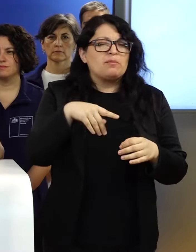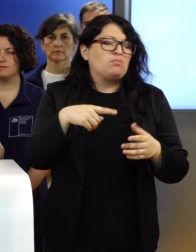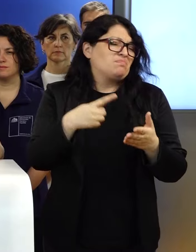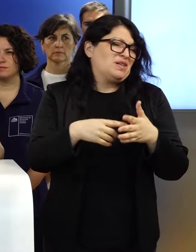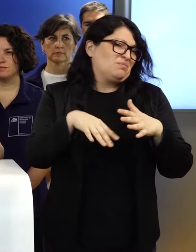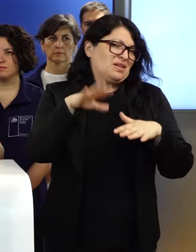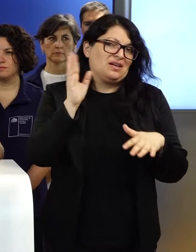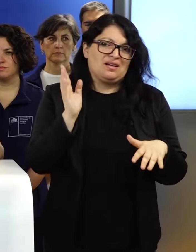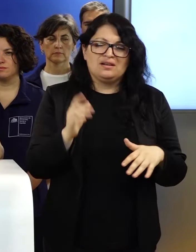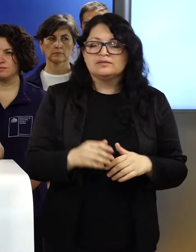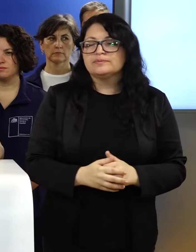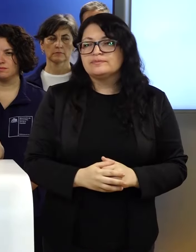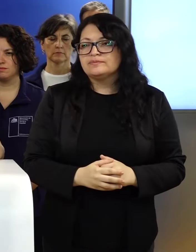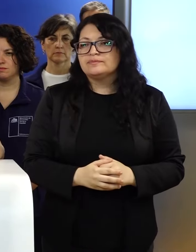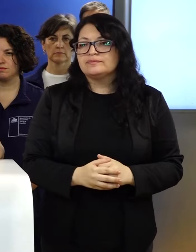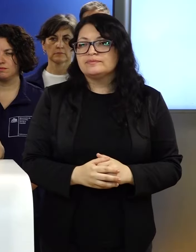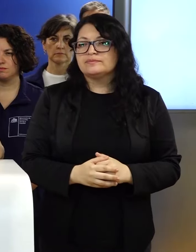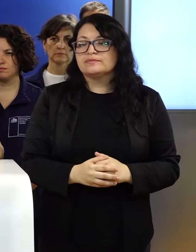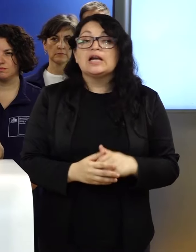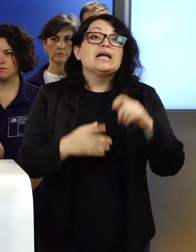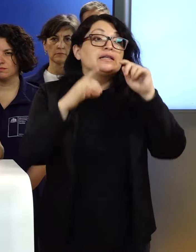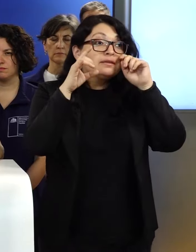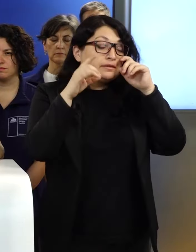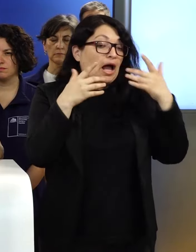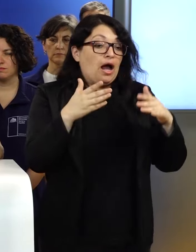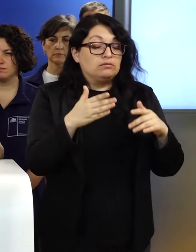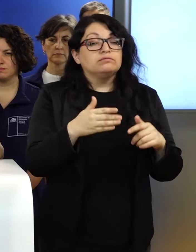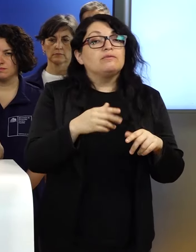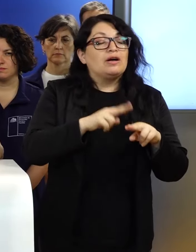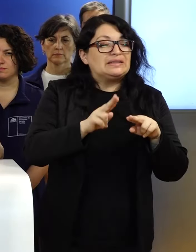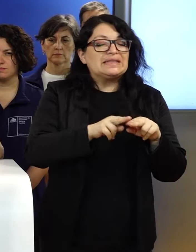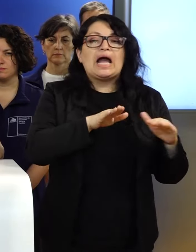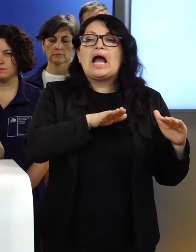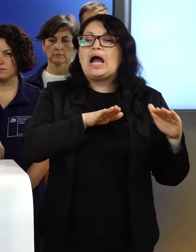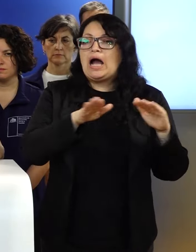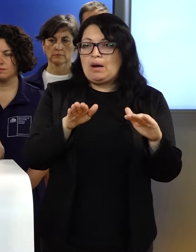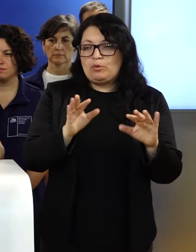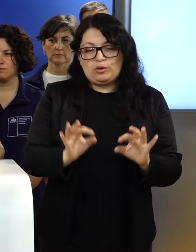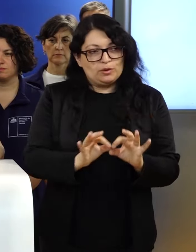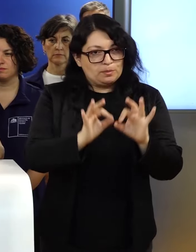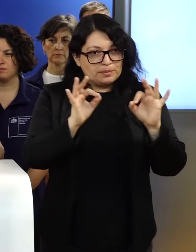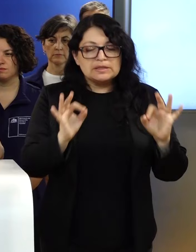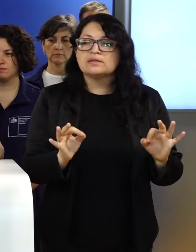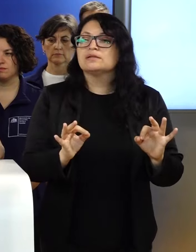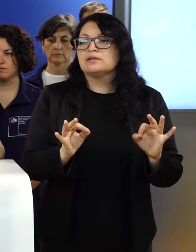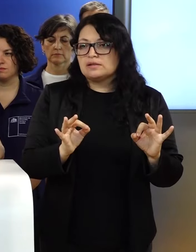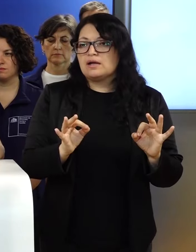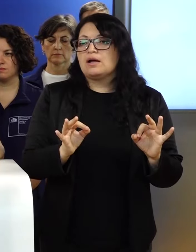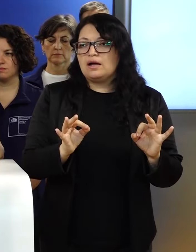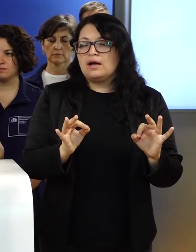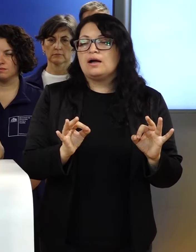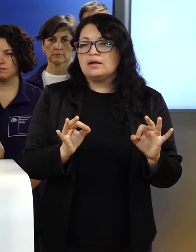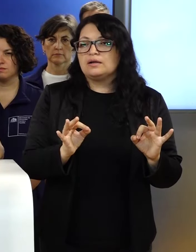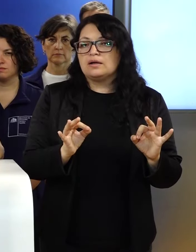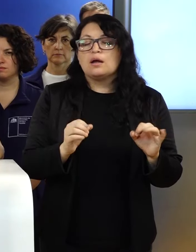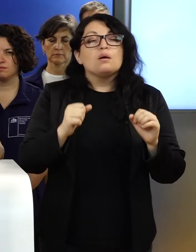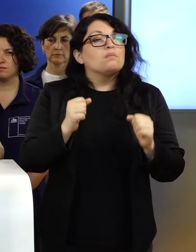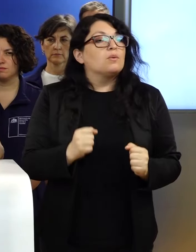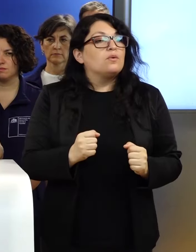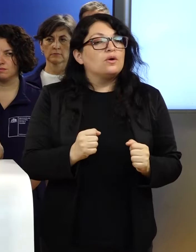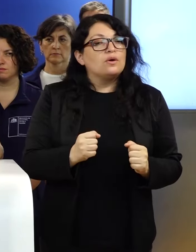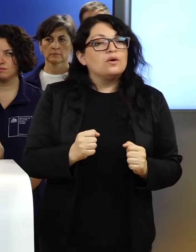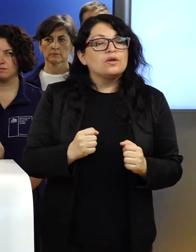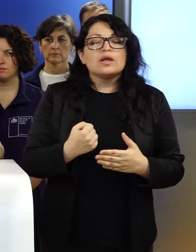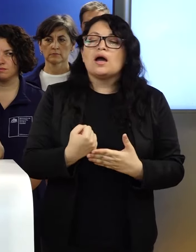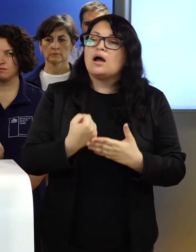Vamos a desarrollar una serie de apoyos especiales para ir a respaldar las labores que se están